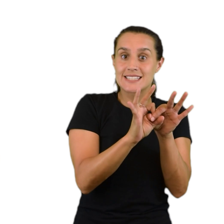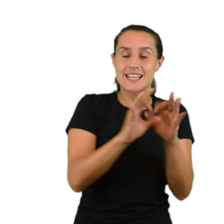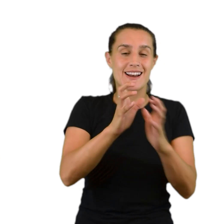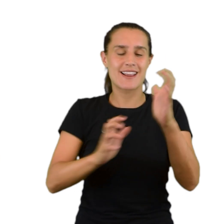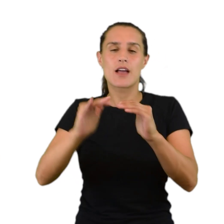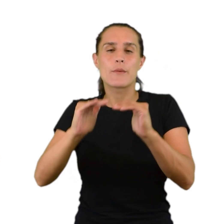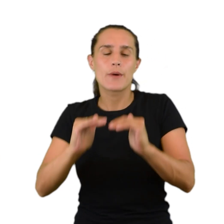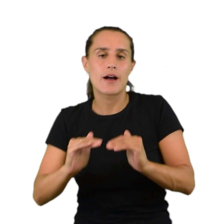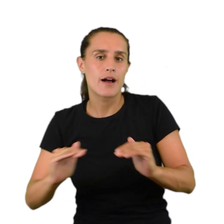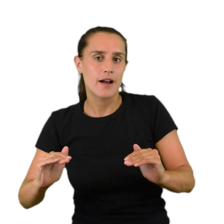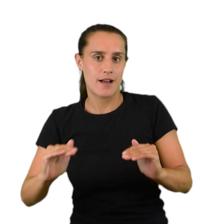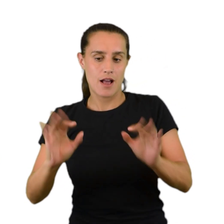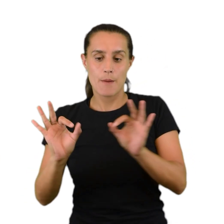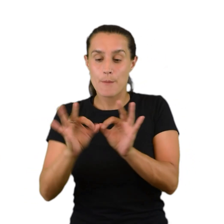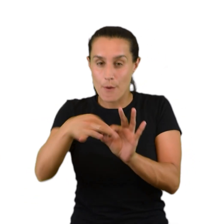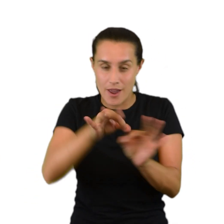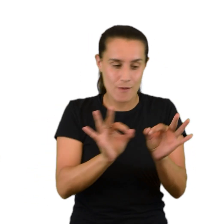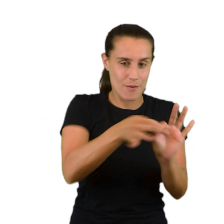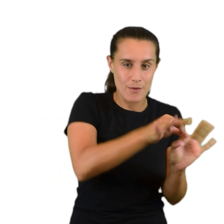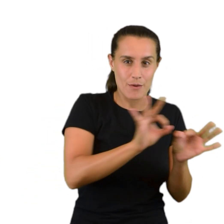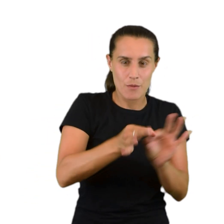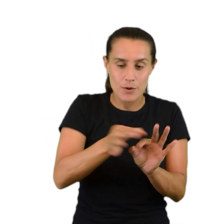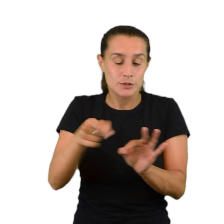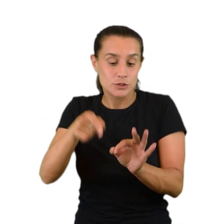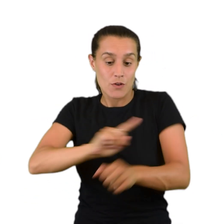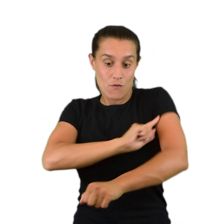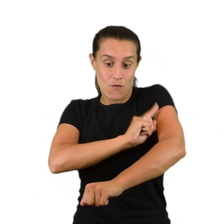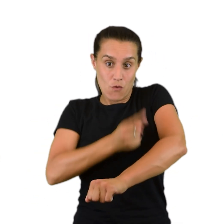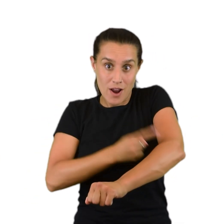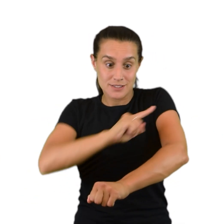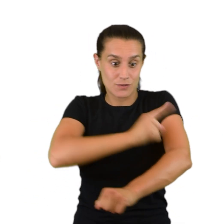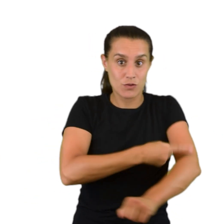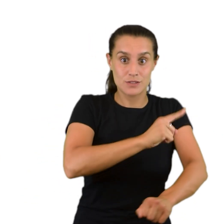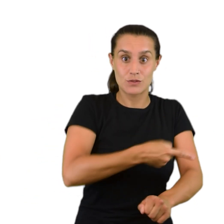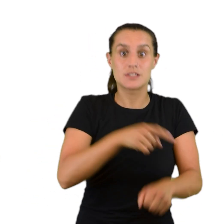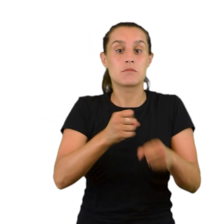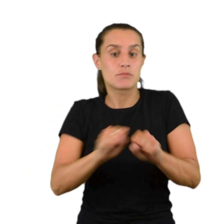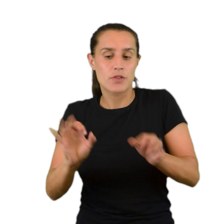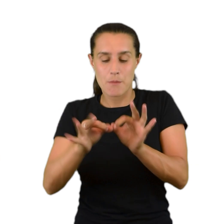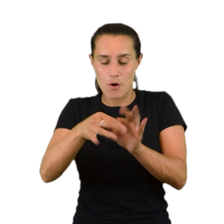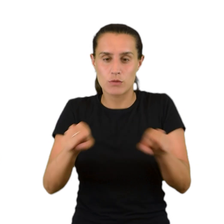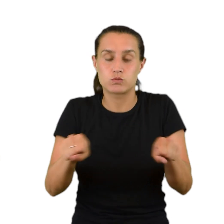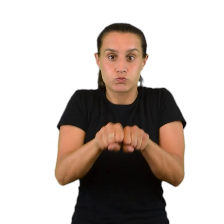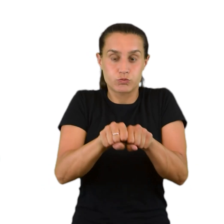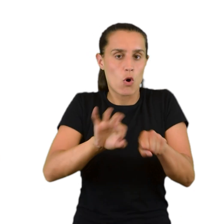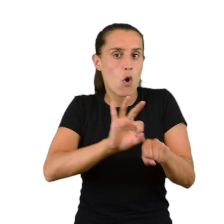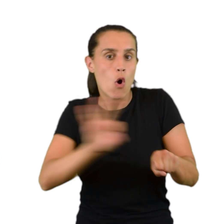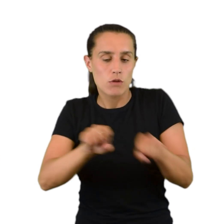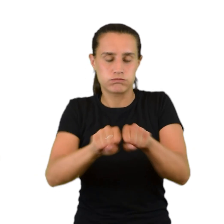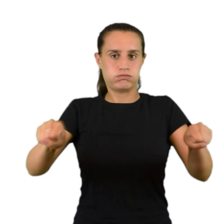Las fuerzas de Van der Waals son las fuerzas de atracción o fuerzas de repulsión entre las moléculas. Existen